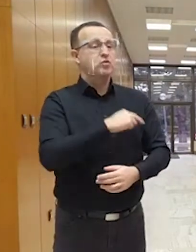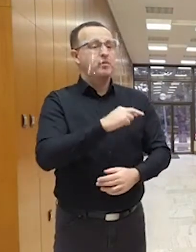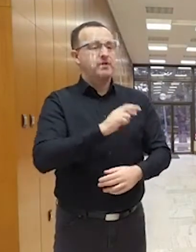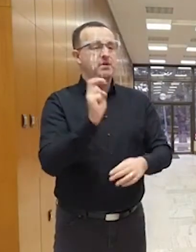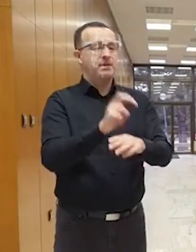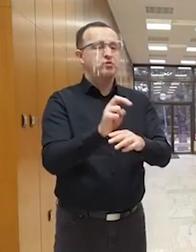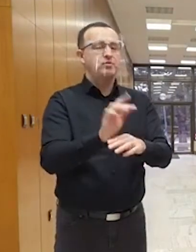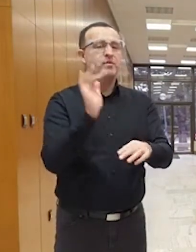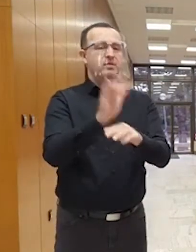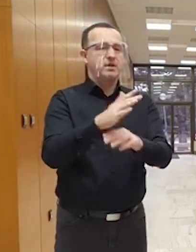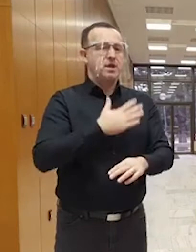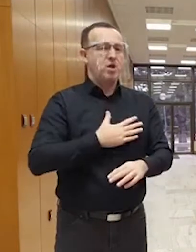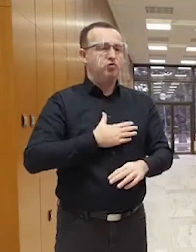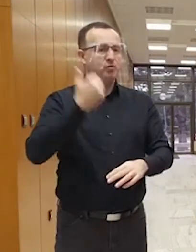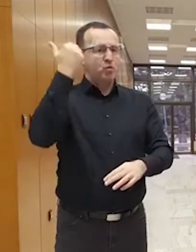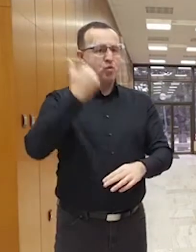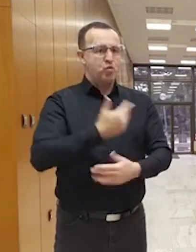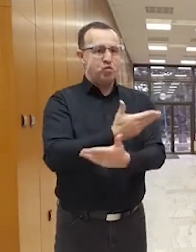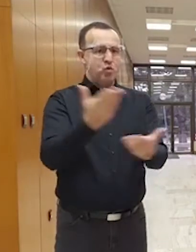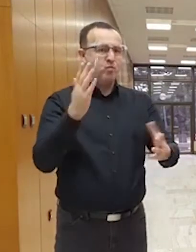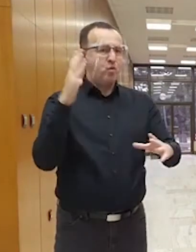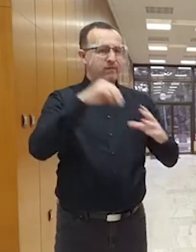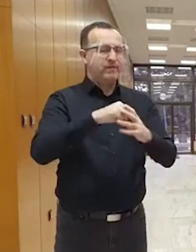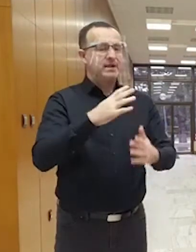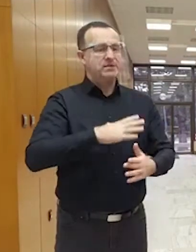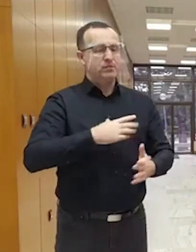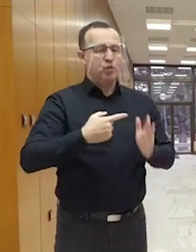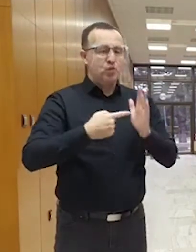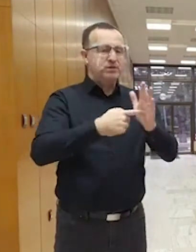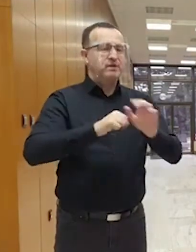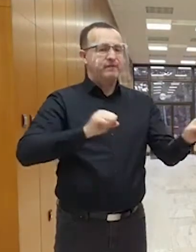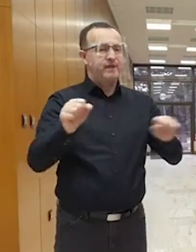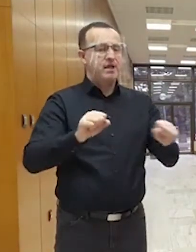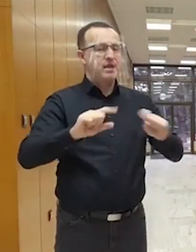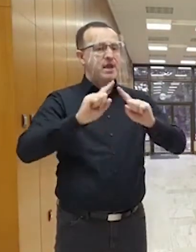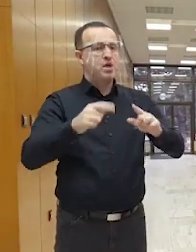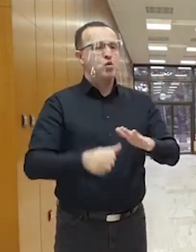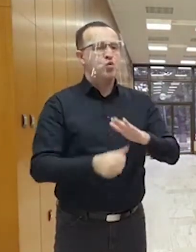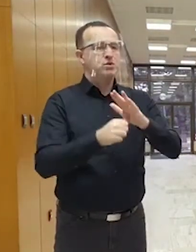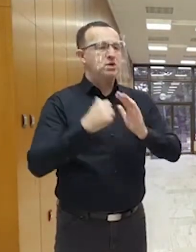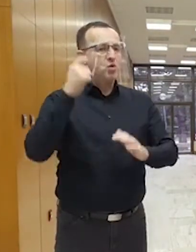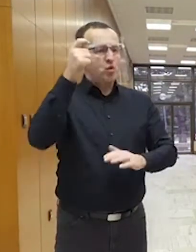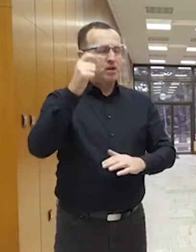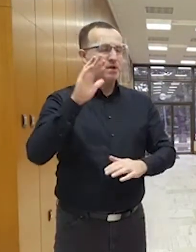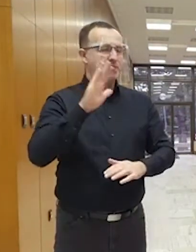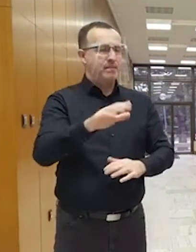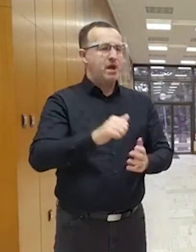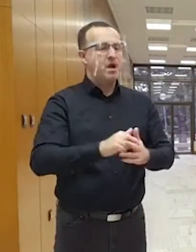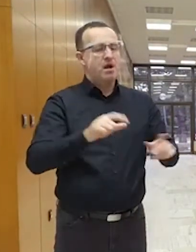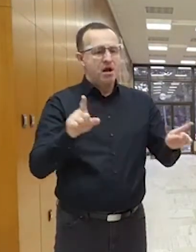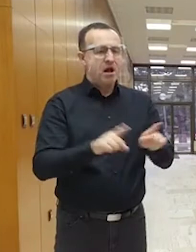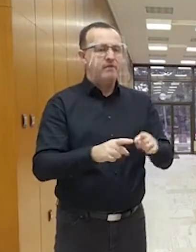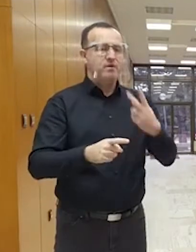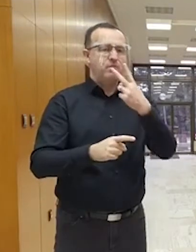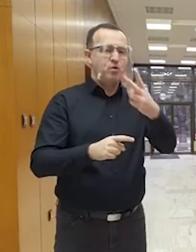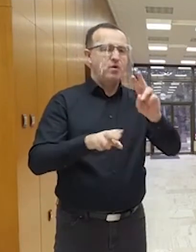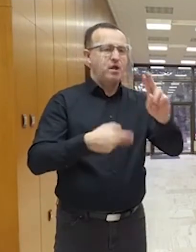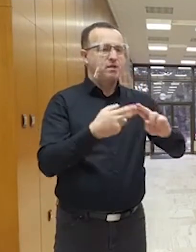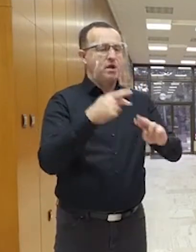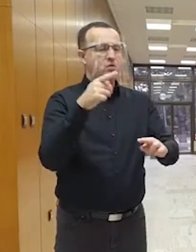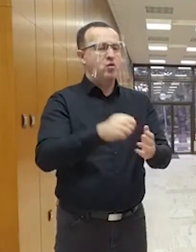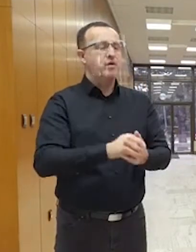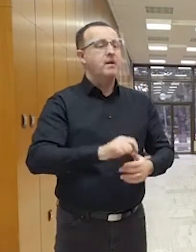prístup voči našim občanom. Chceme im ukázať, že vláda a ďalšie ústredné orgány štátnej správy majú jednotný pohľad na to,